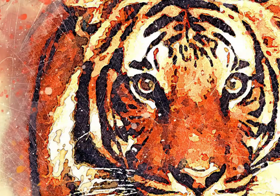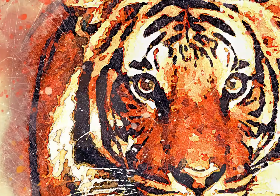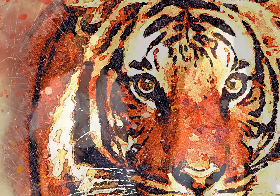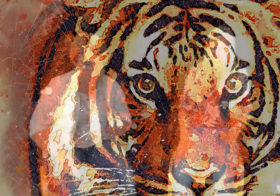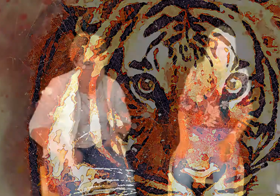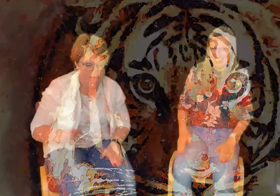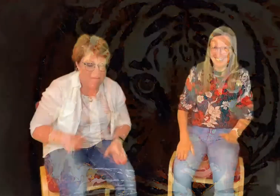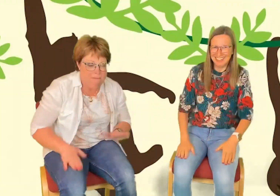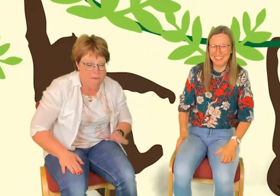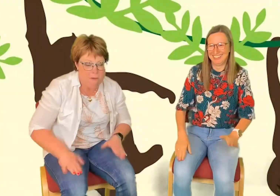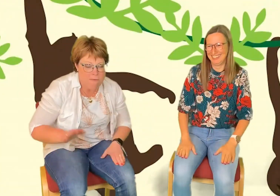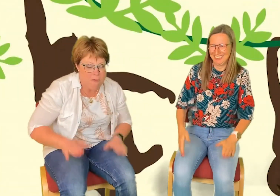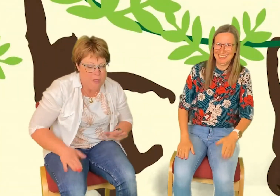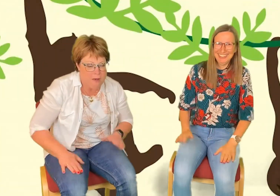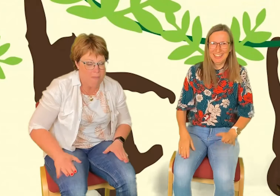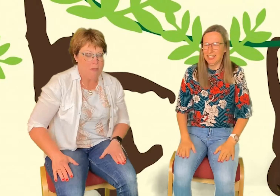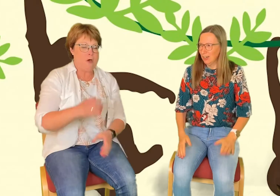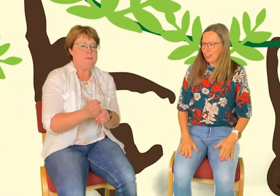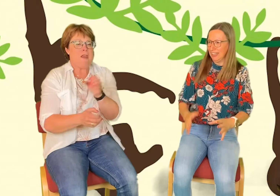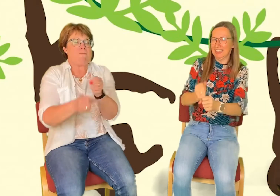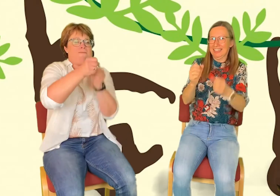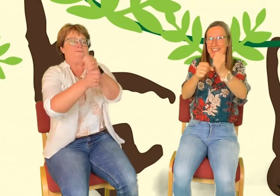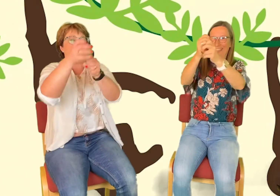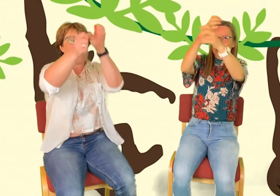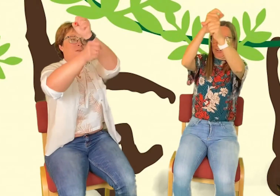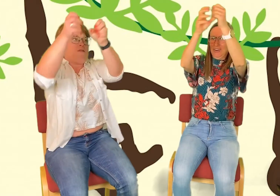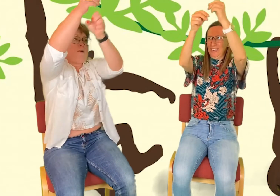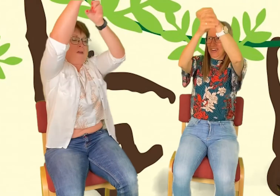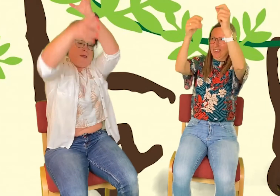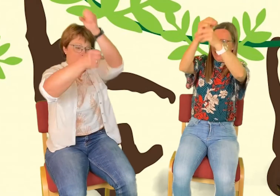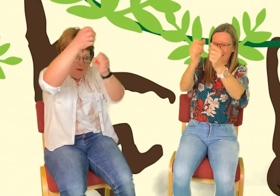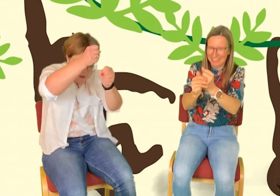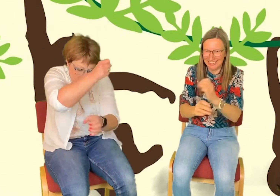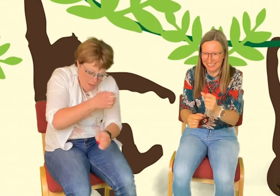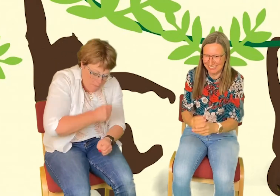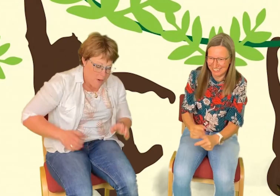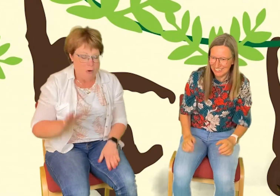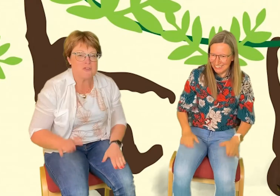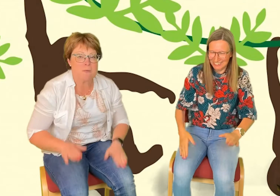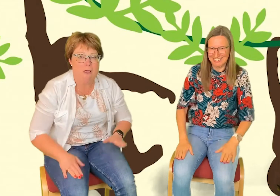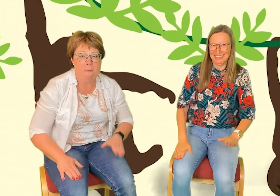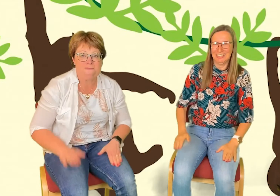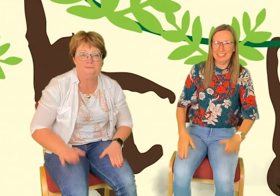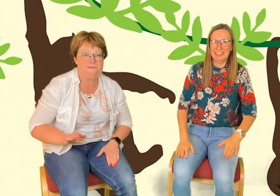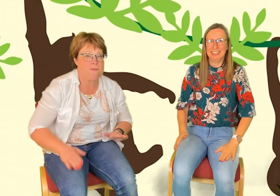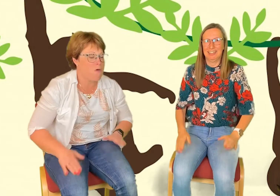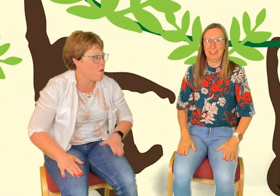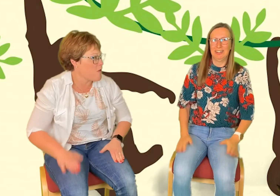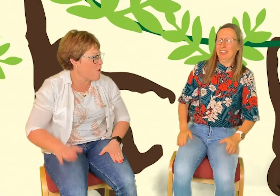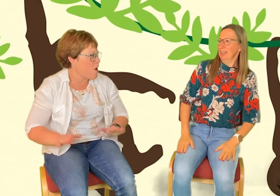Sjunger. Det är en grotta. Upp färdigt. Sjunger ner. Och så ner. Och så sjunger. Och så kommer skärn.